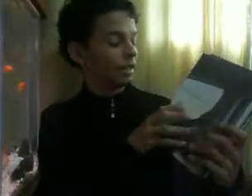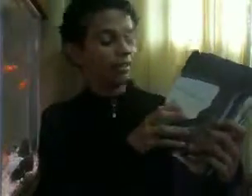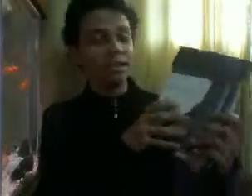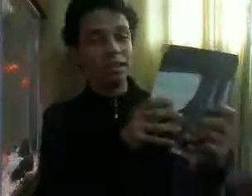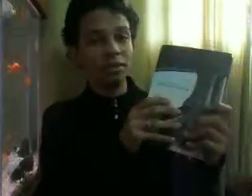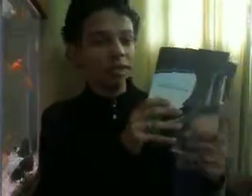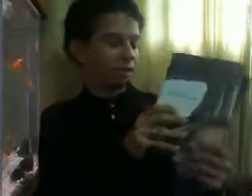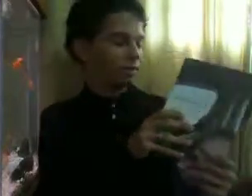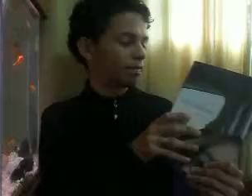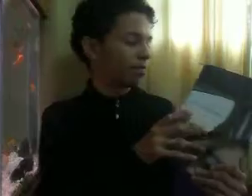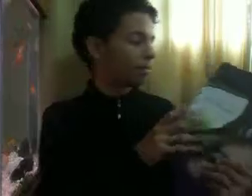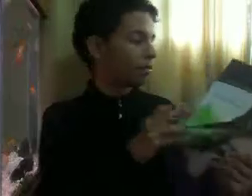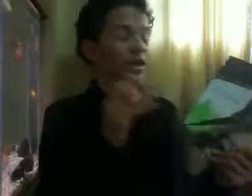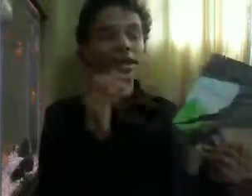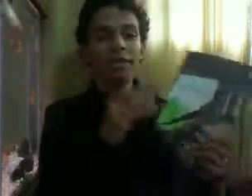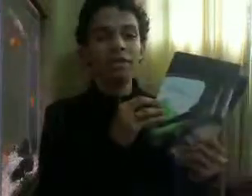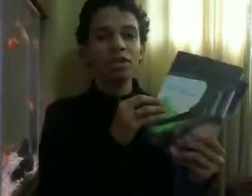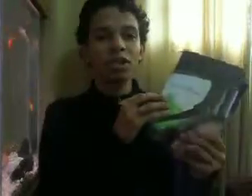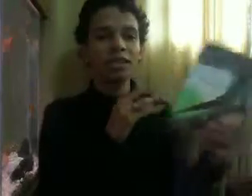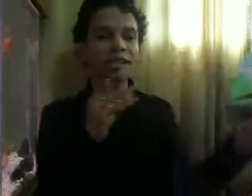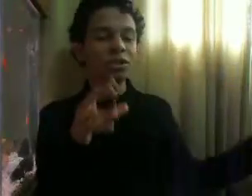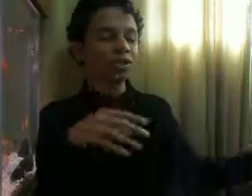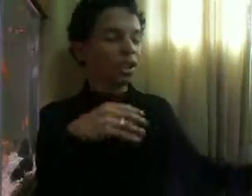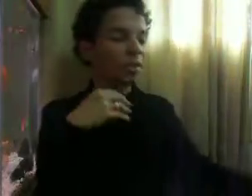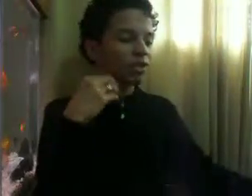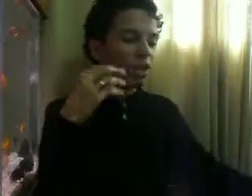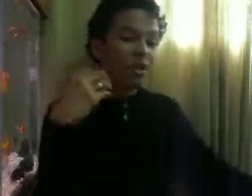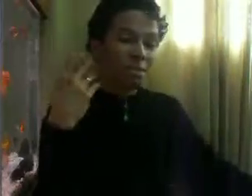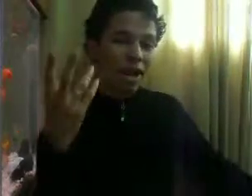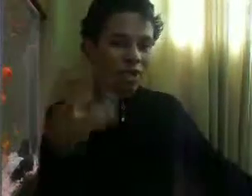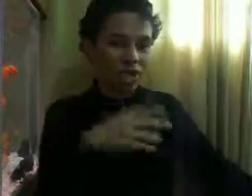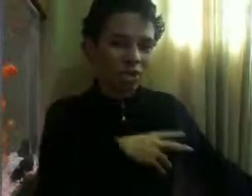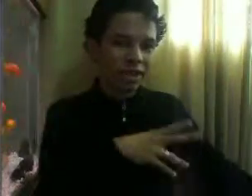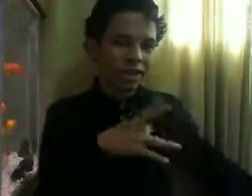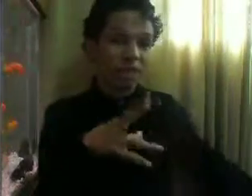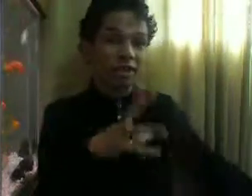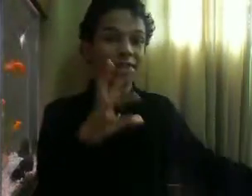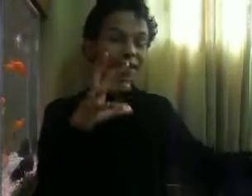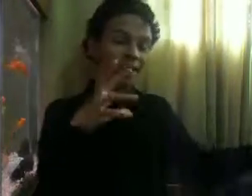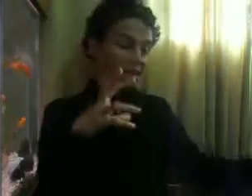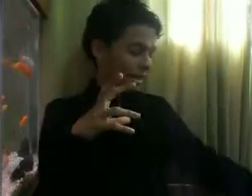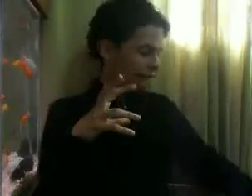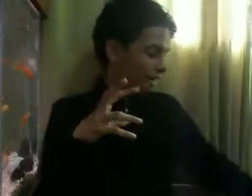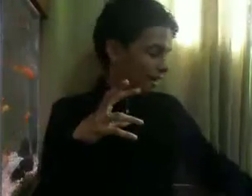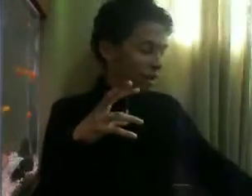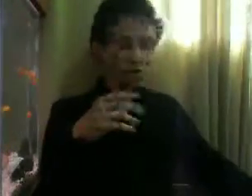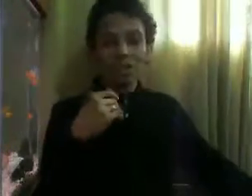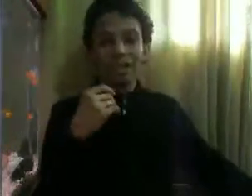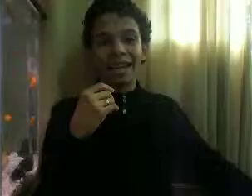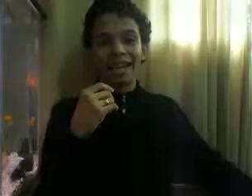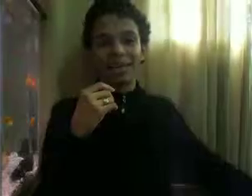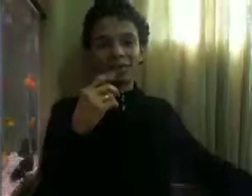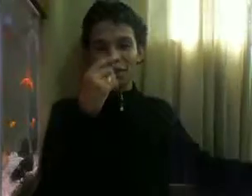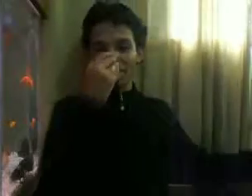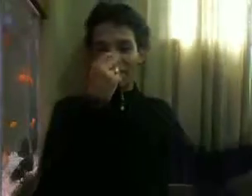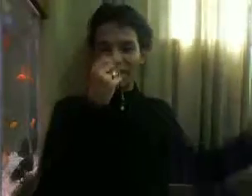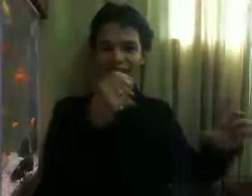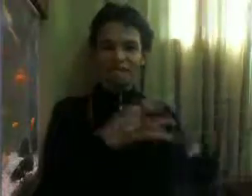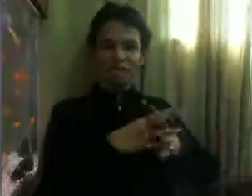Feliz Ano Velho Porque a história De Feliz Ano Velho É uma história Mais poética Do que a outra A Malu de Bicicleta É uma história Que tem mais a ver